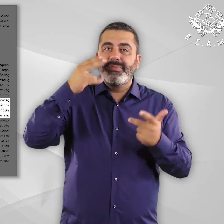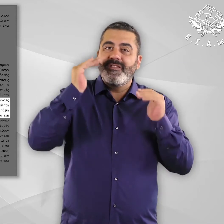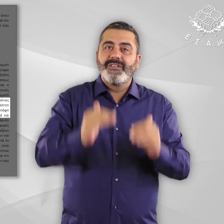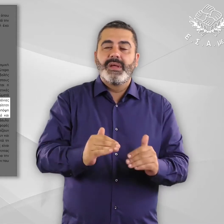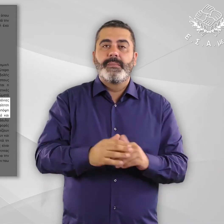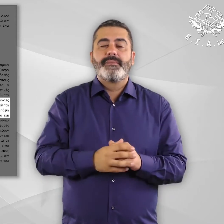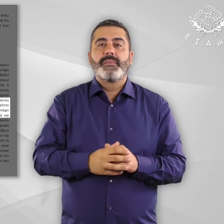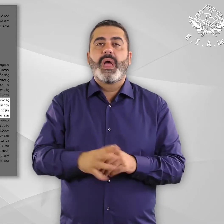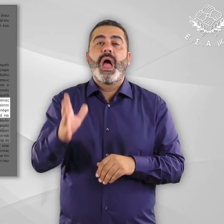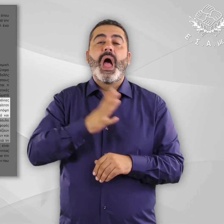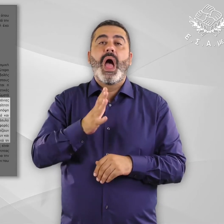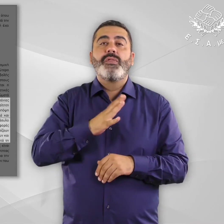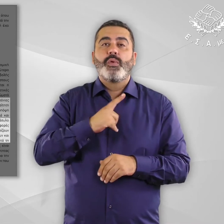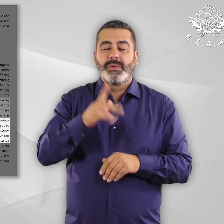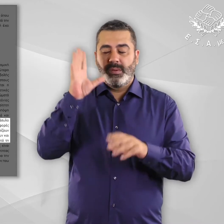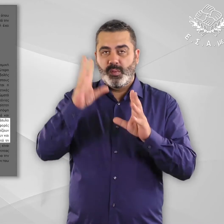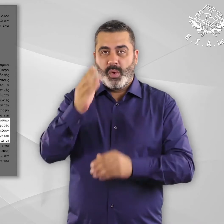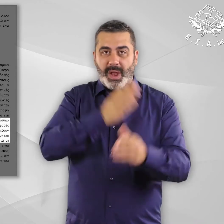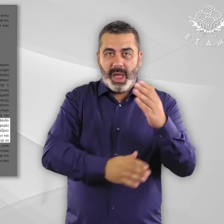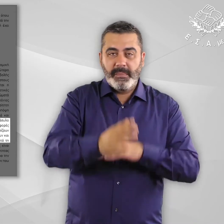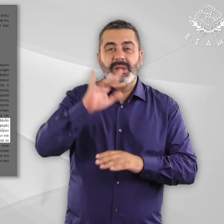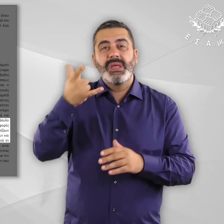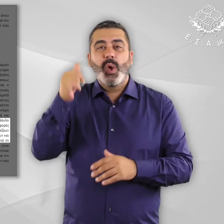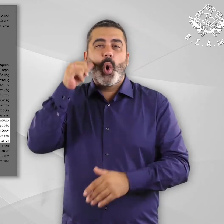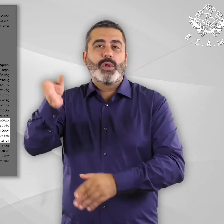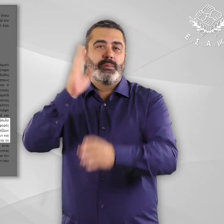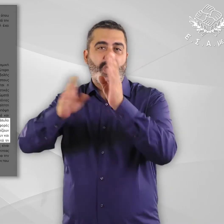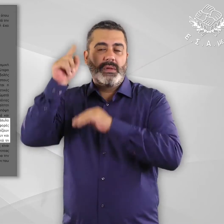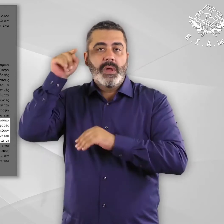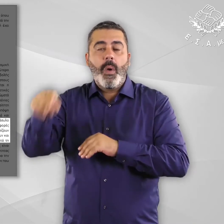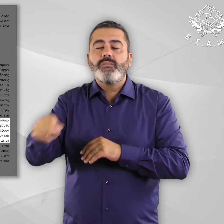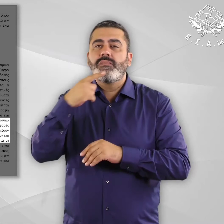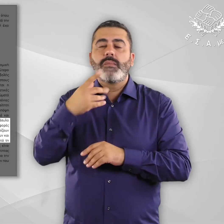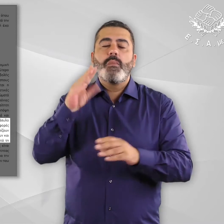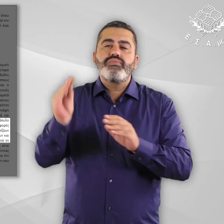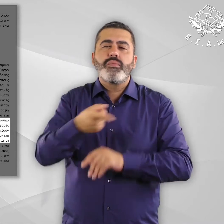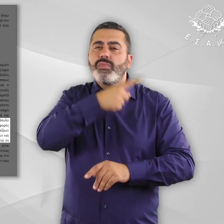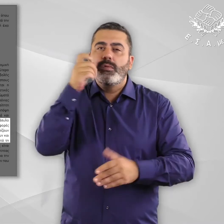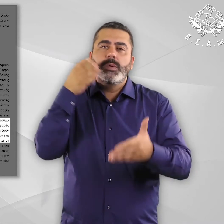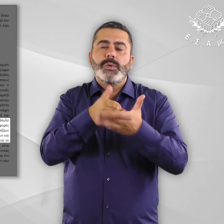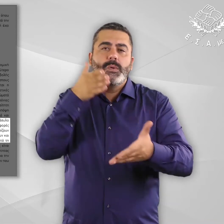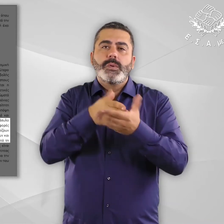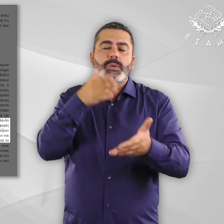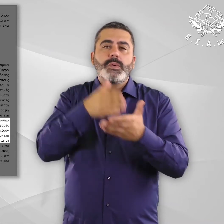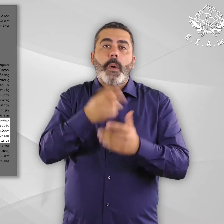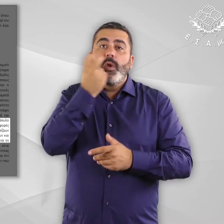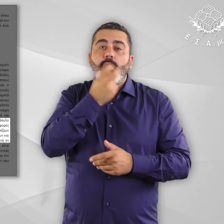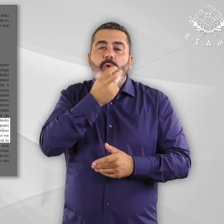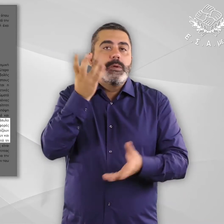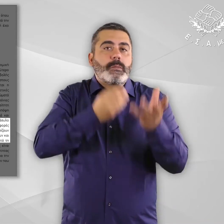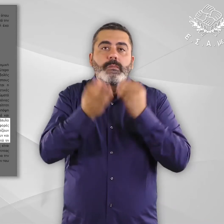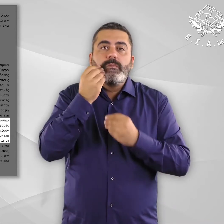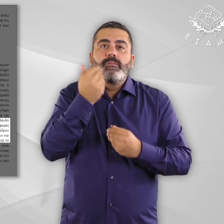εξέτασης του αιτήματος ασύλου. Οι αιτούντες άσυλο με αναπηρία και χρόνιες παθήσεις αντιμετωπίζουν πολλές φορές δυσκολίες